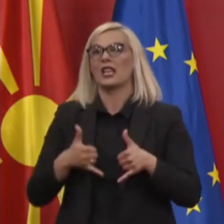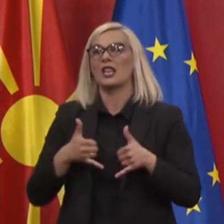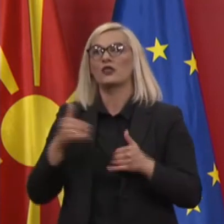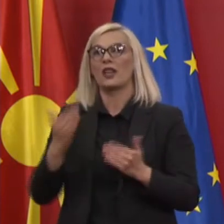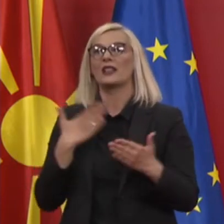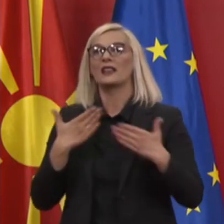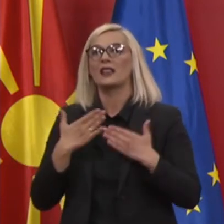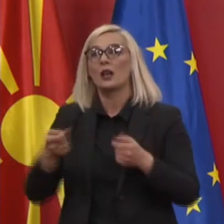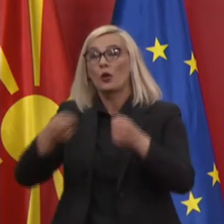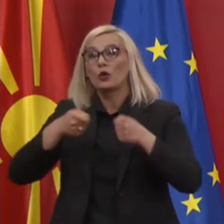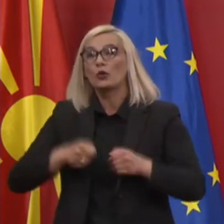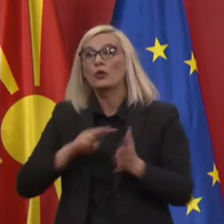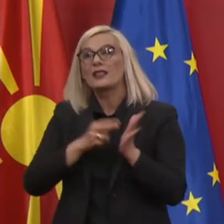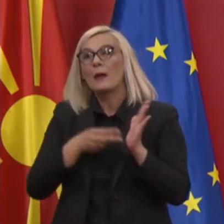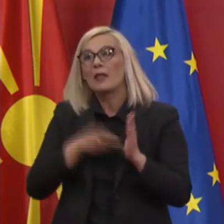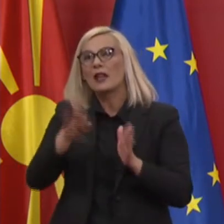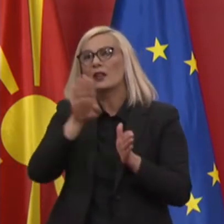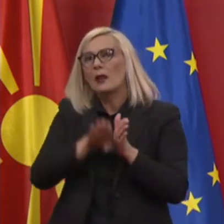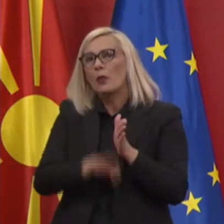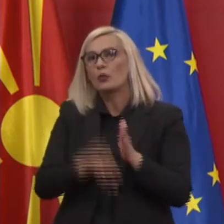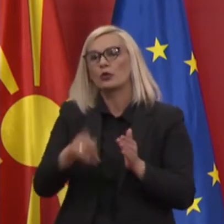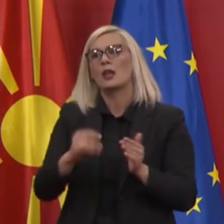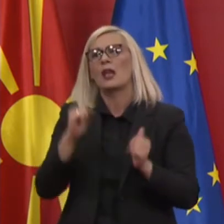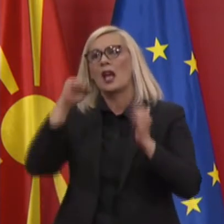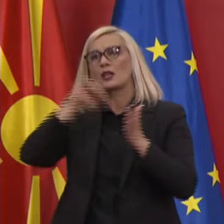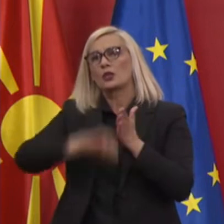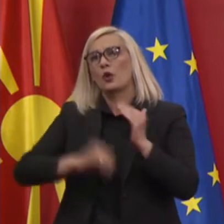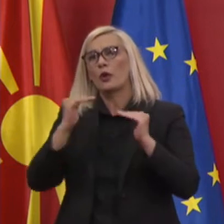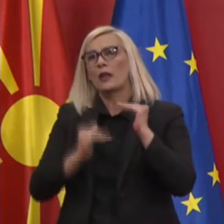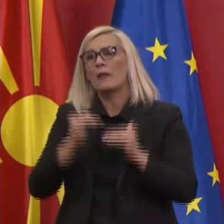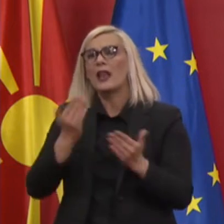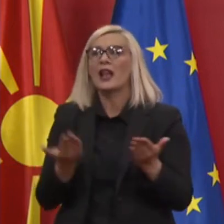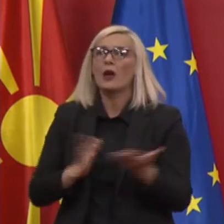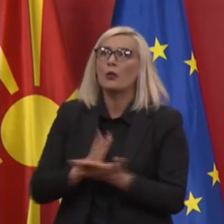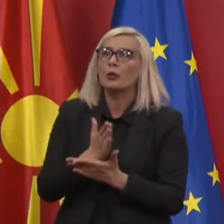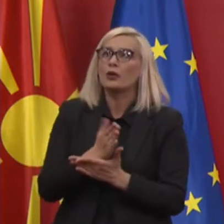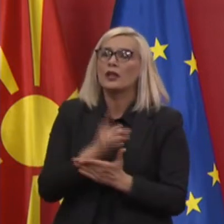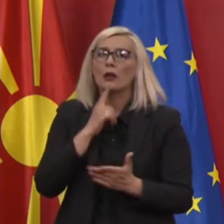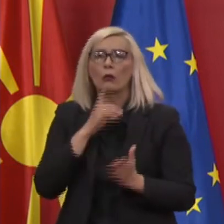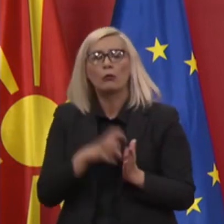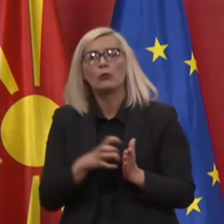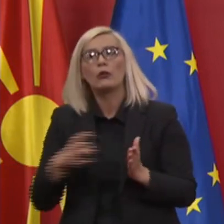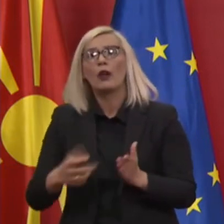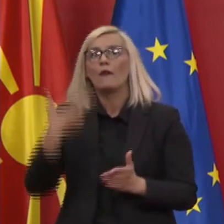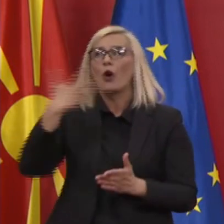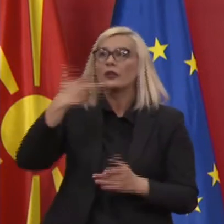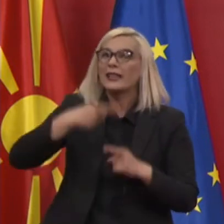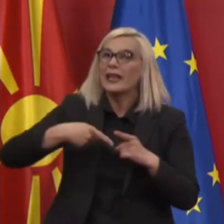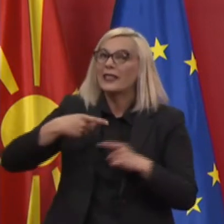го донесе планот за попуштање на рестриктивните мерки како процес кој би се одвивал во три фази